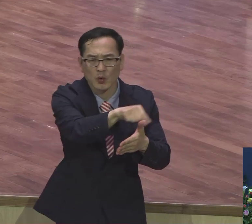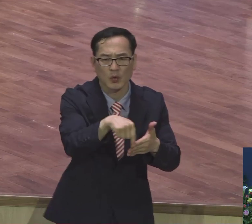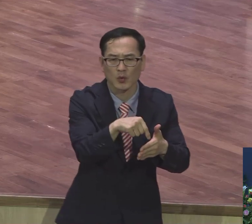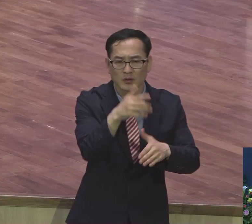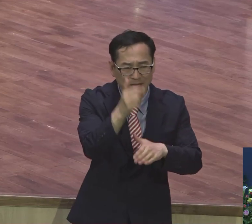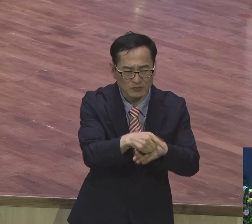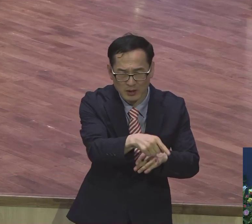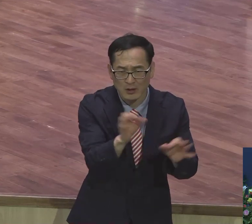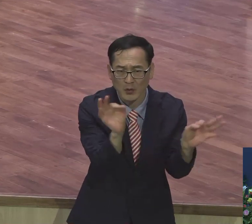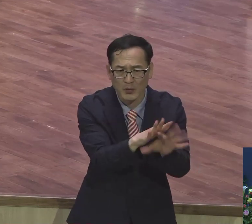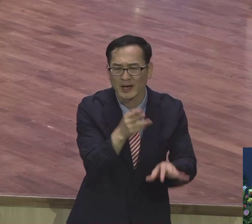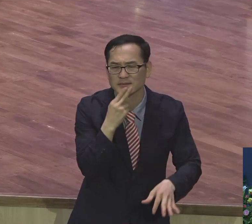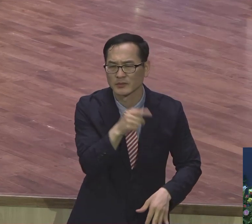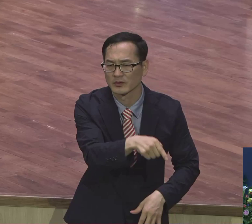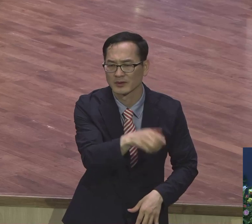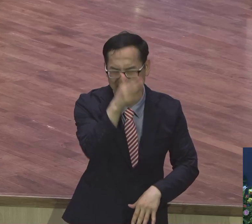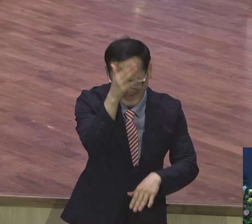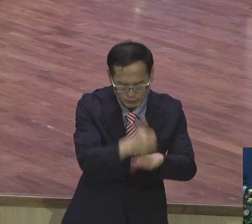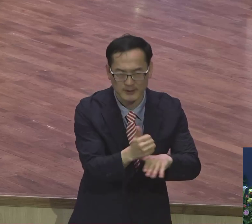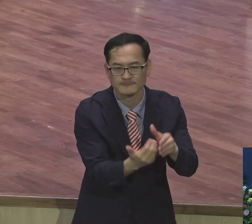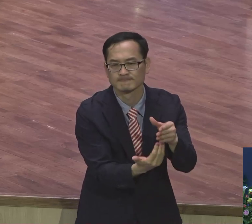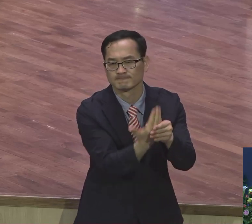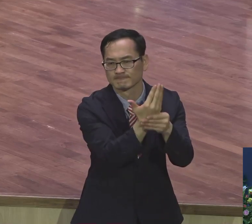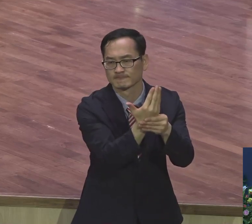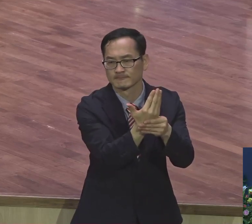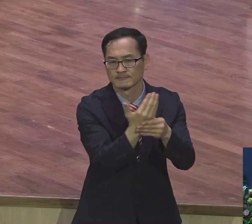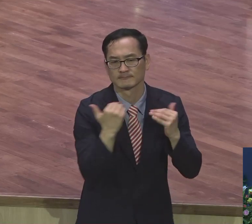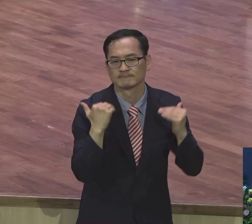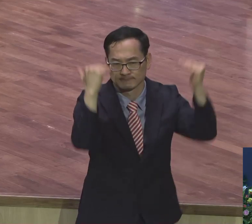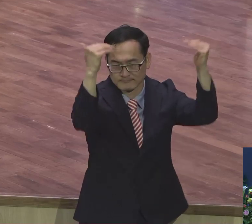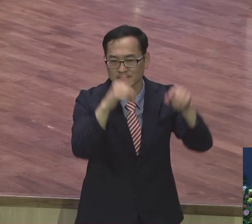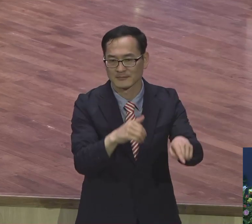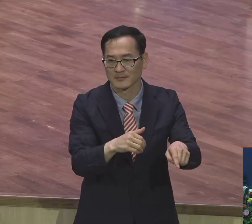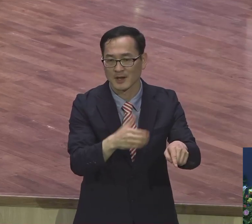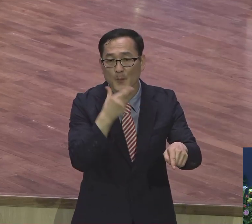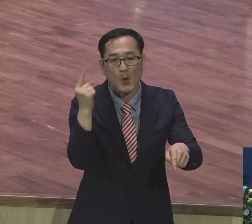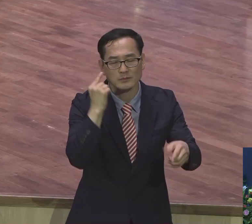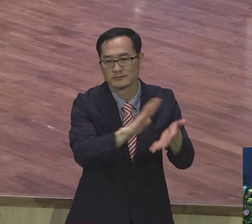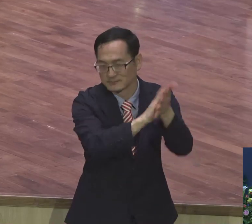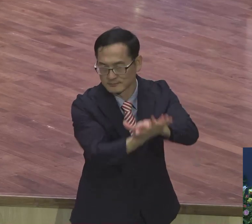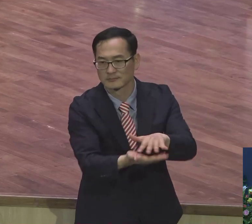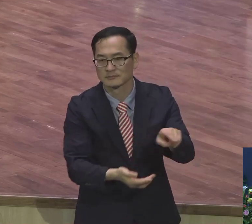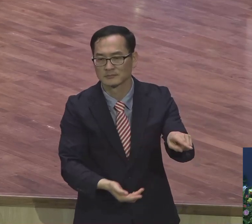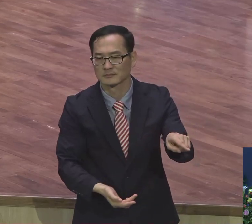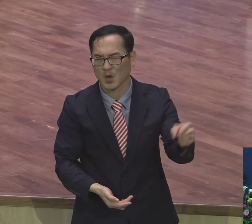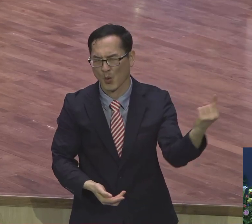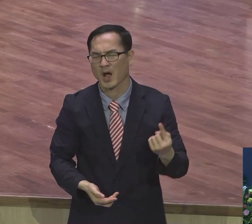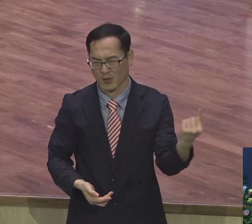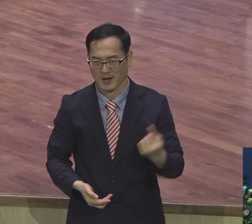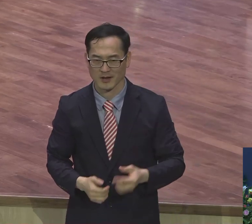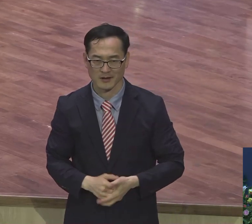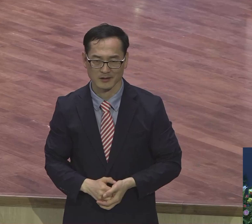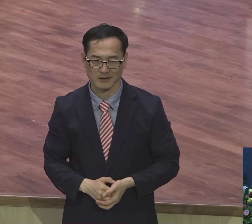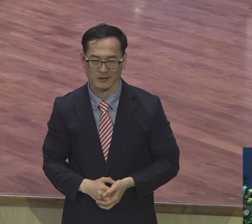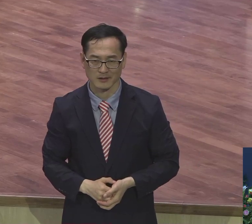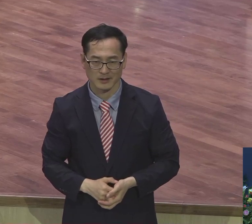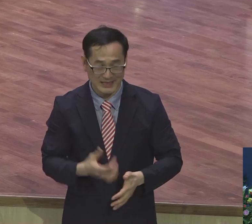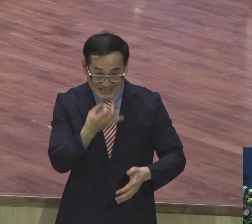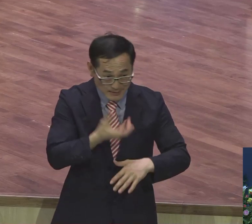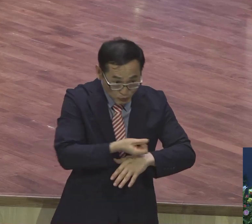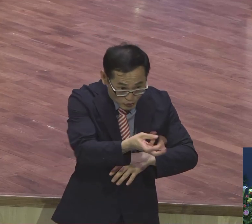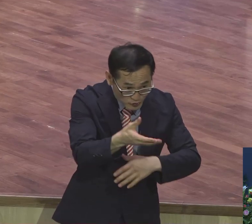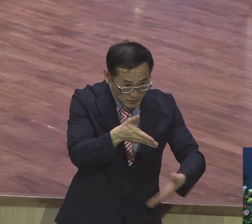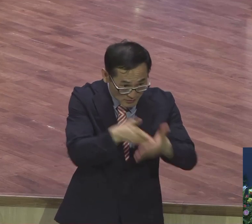후회가 없어요. 하나님의 뜻대로 다 온전히 응답되기 때문에 여러분 부지런히 시를